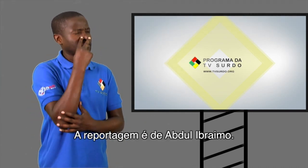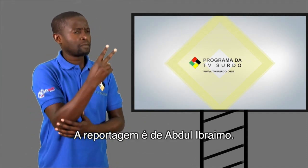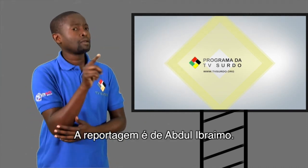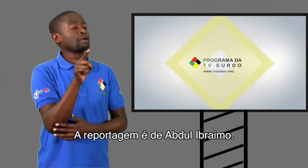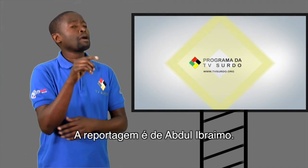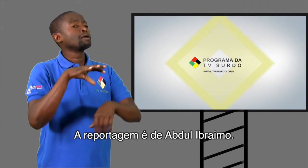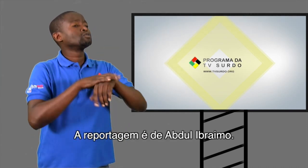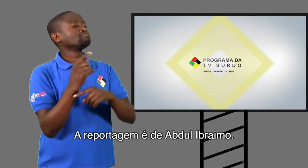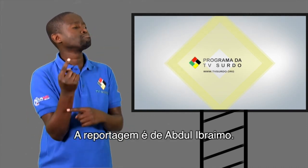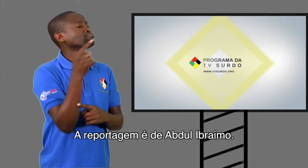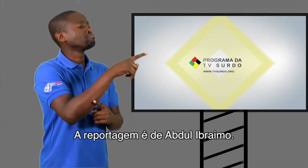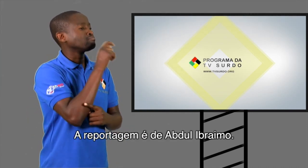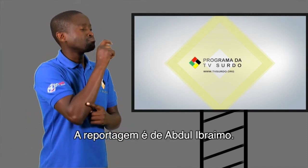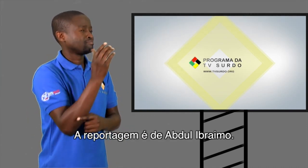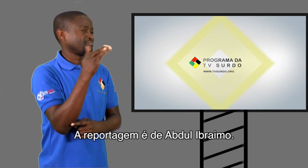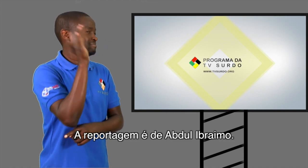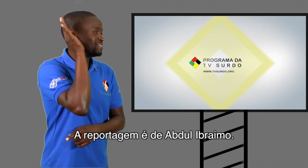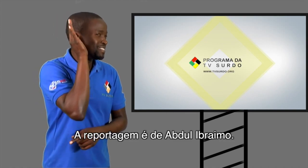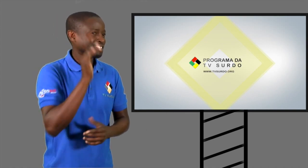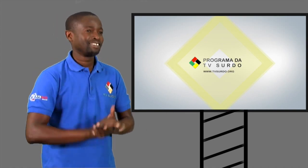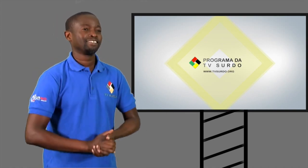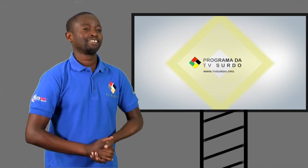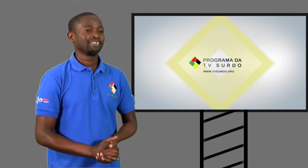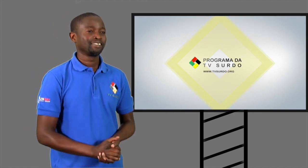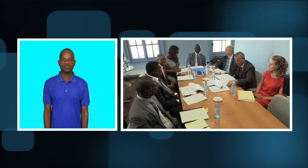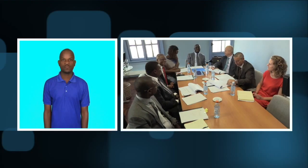é de Abdo Ibrahimu.